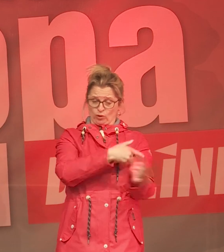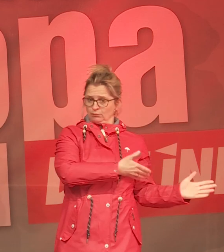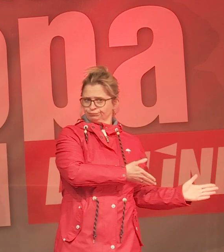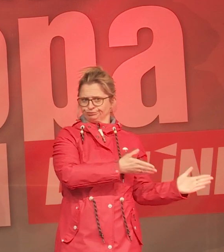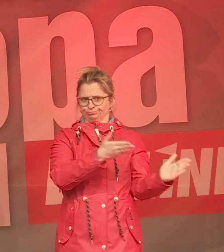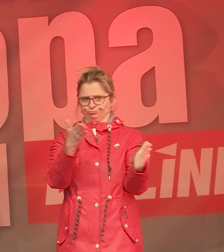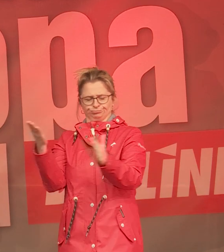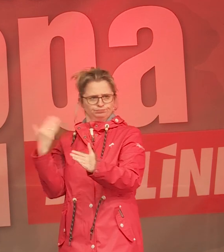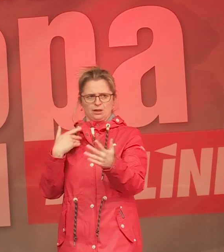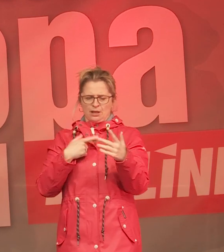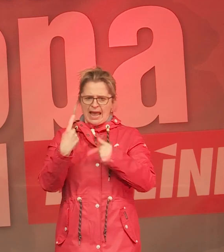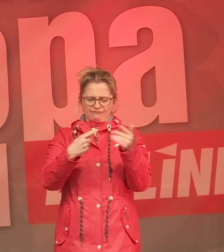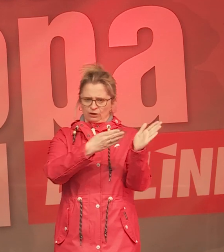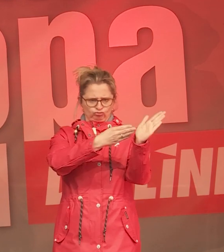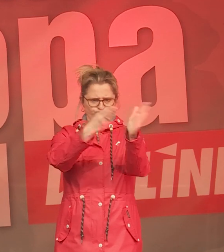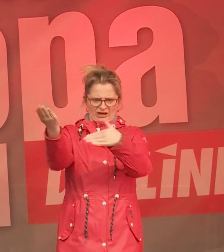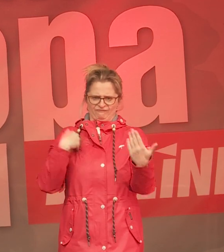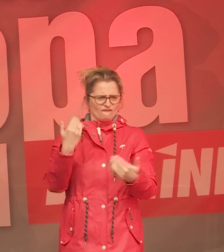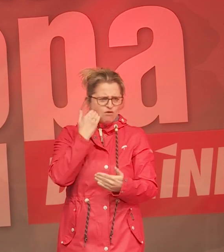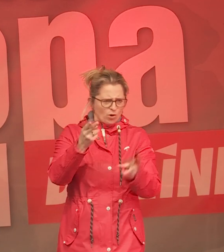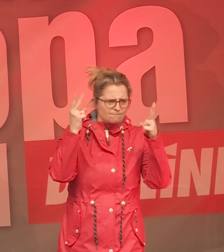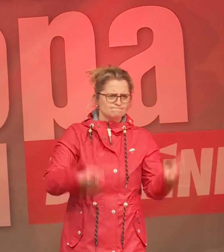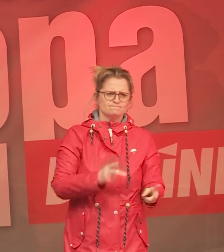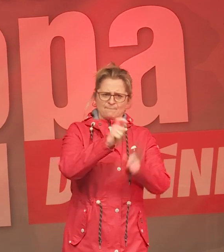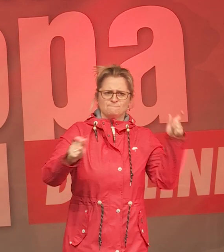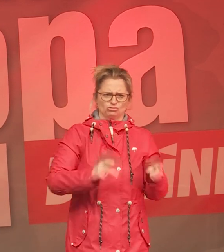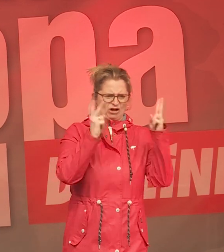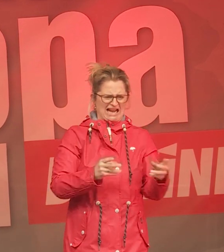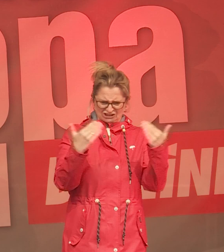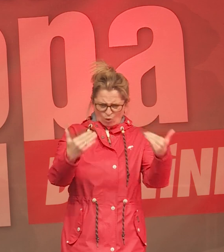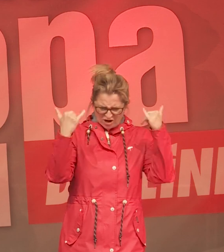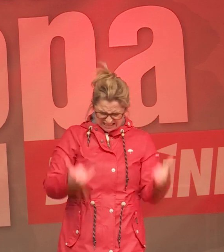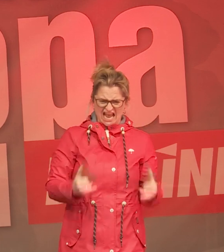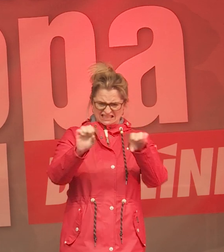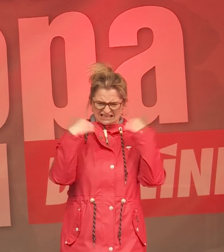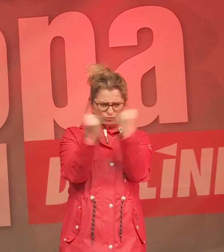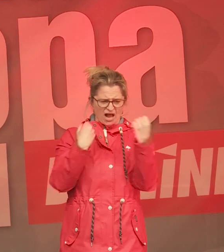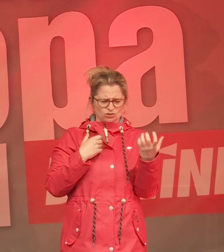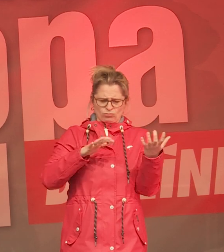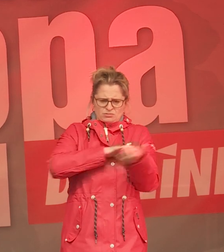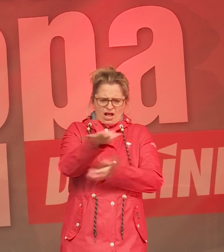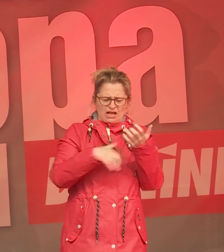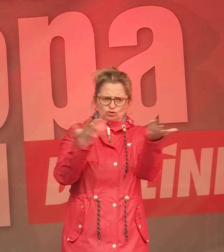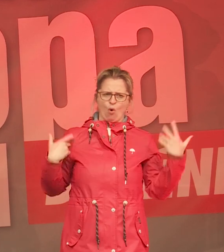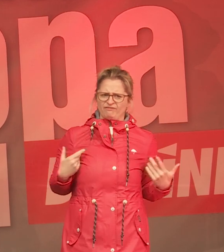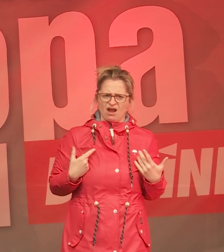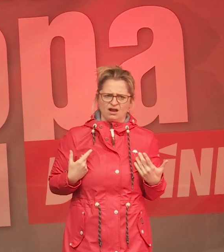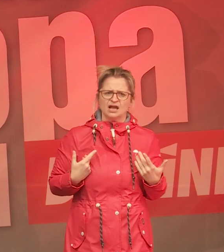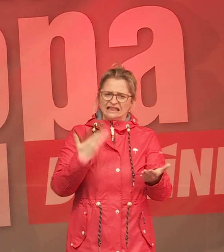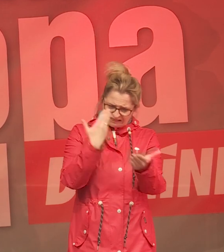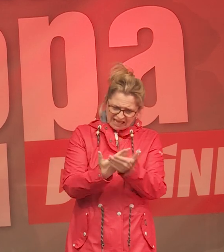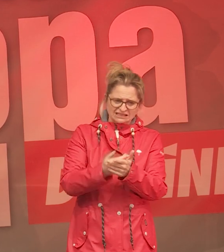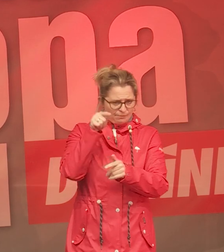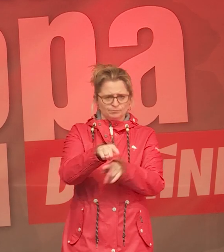Das darf so nicht weitergehen. Wohnen ist ein Menschenrecht. Das gehört nicht in die Hände hemmungsloser Renditejäger. Und deswegen ist es hier dringend